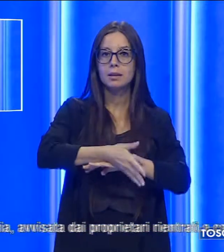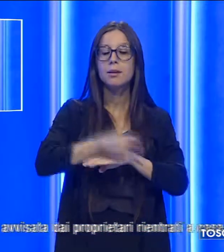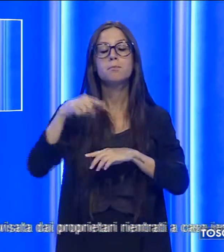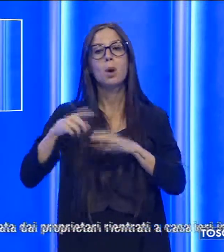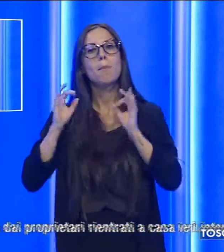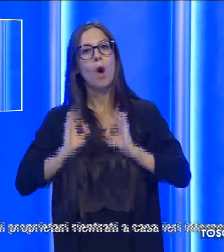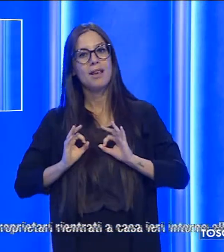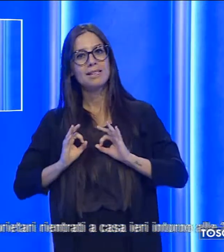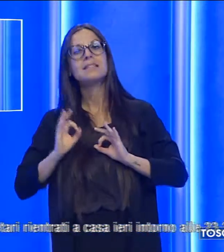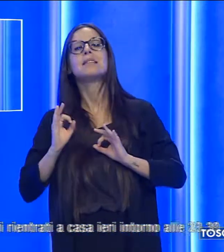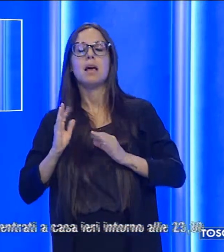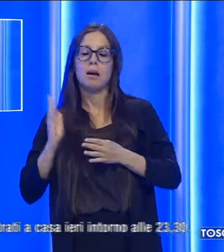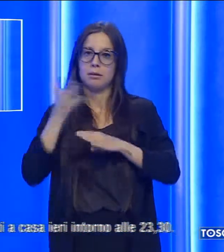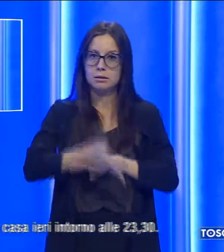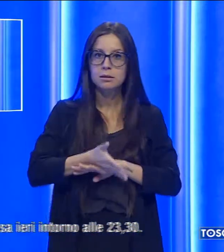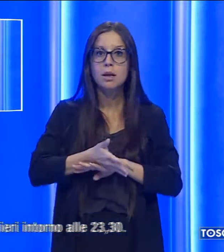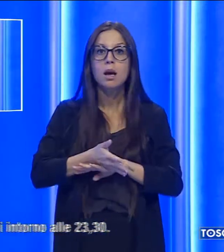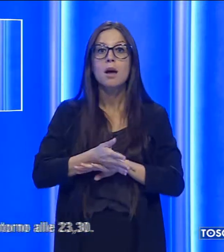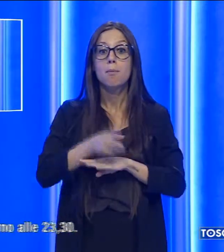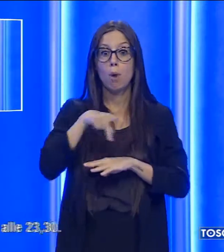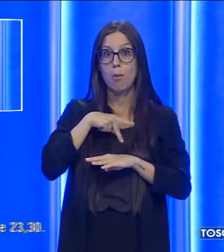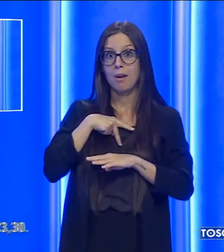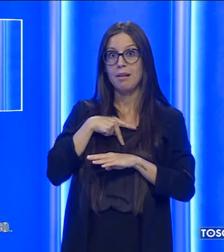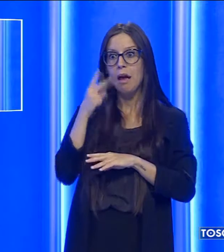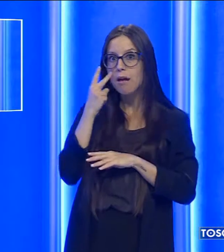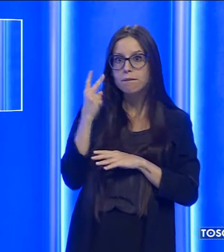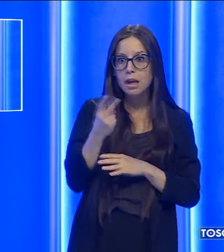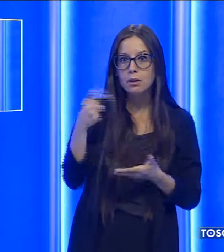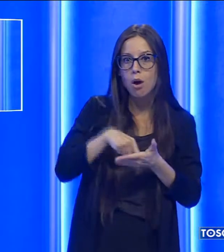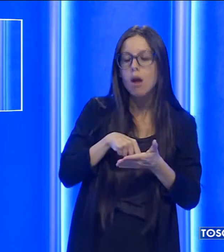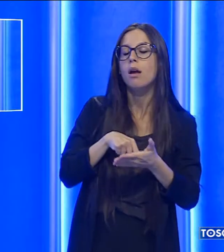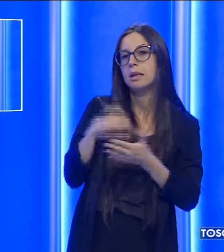proprietari rientrati a casa ieri intorno alle 23.30.